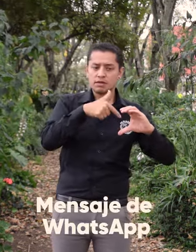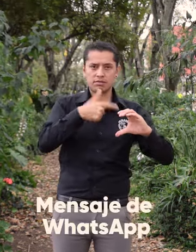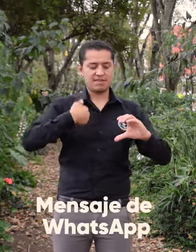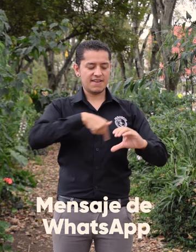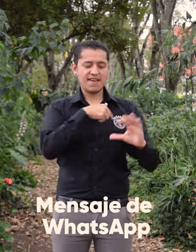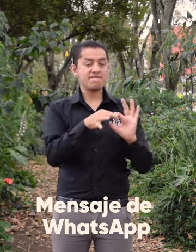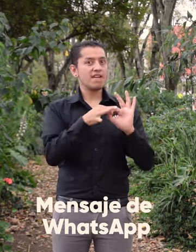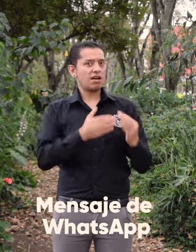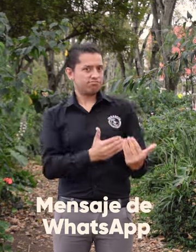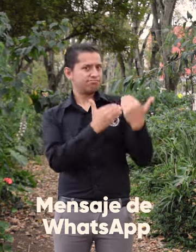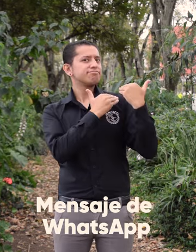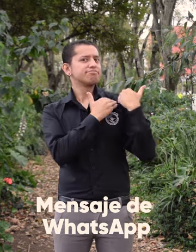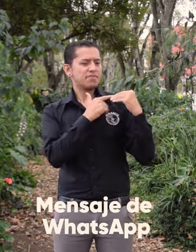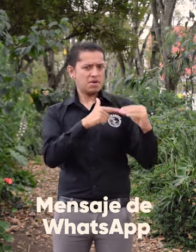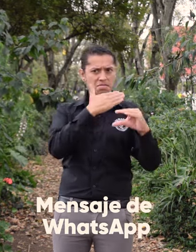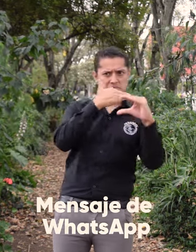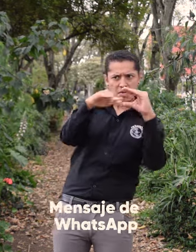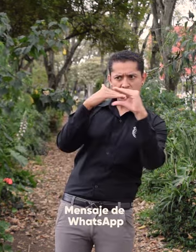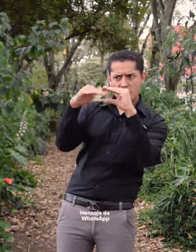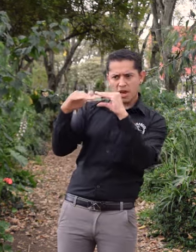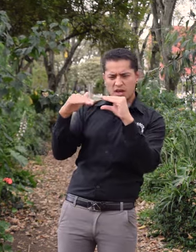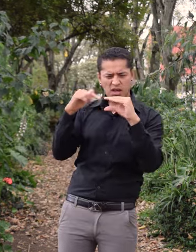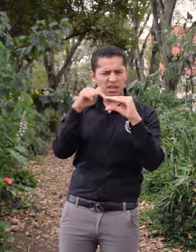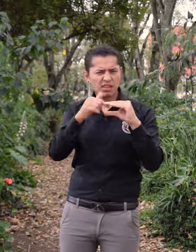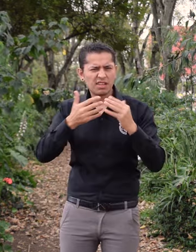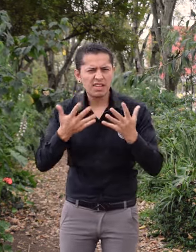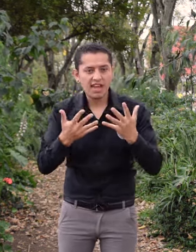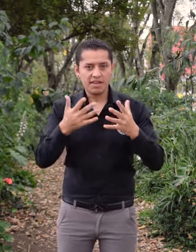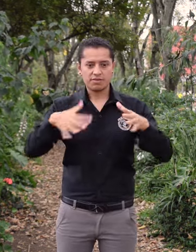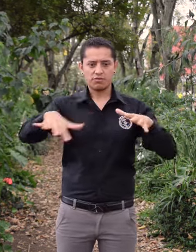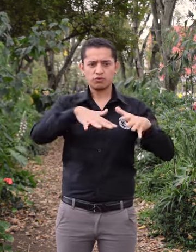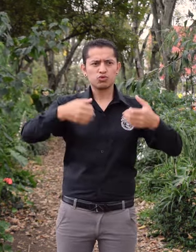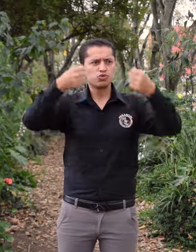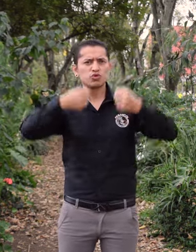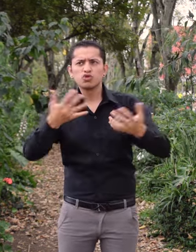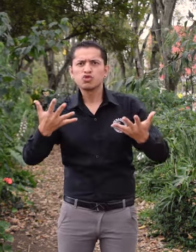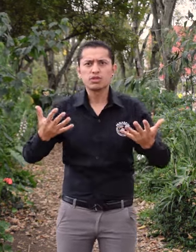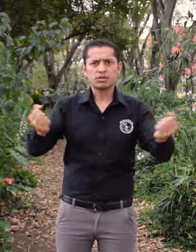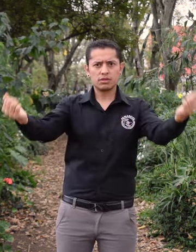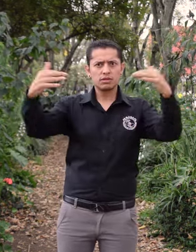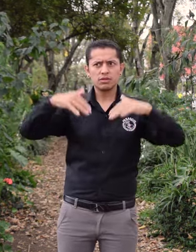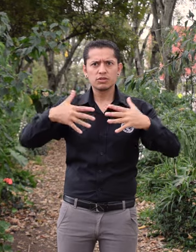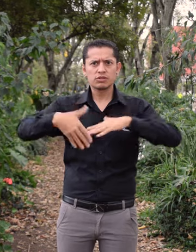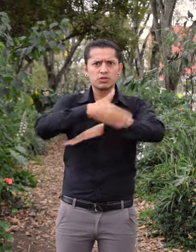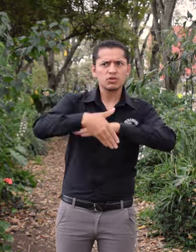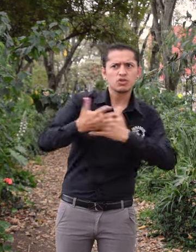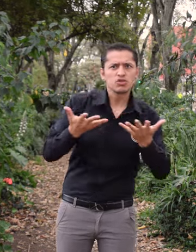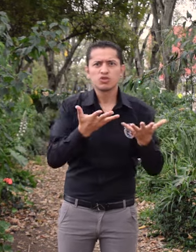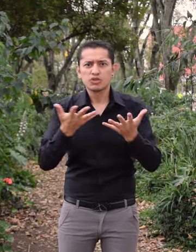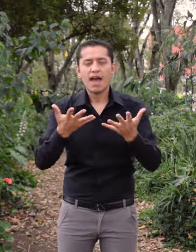recibirás un mensaje por WhatsApp al número de celular que escribiste en el formulario. Allí te indicaremos la dirección